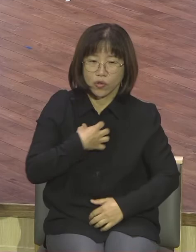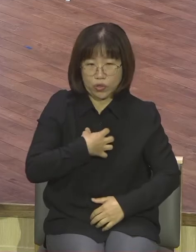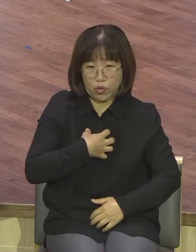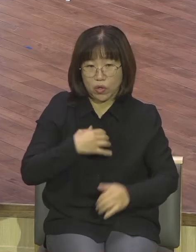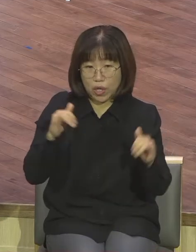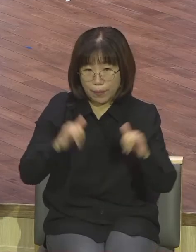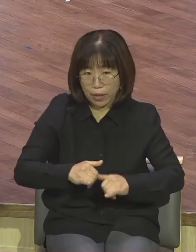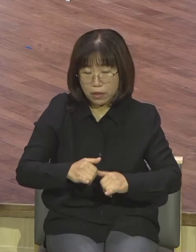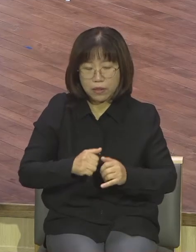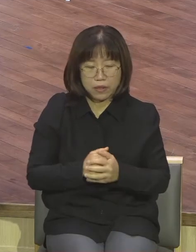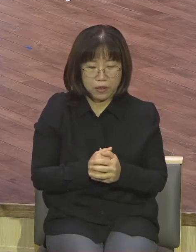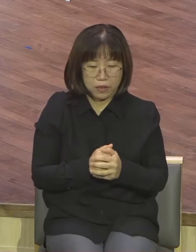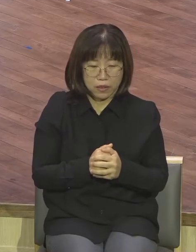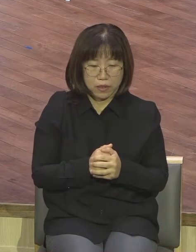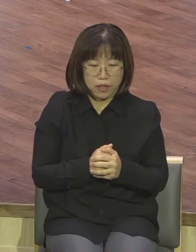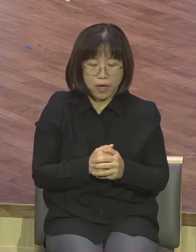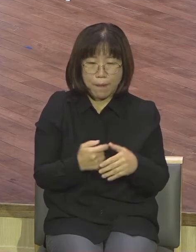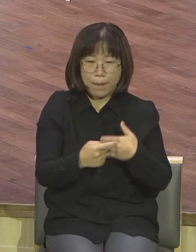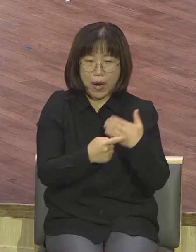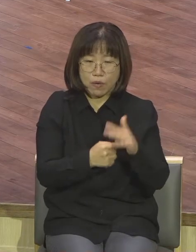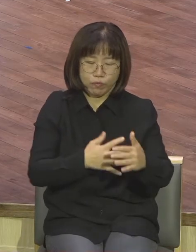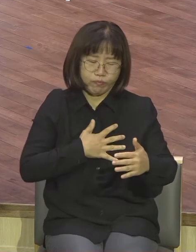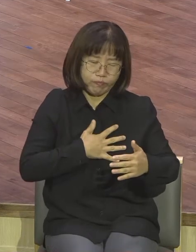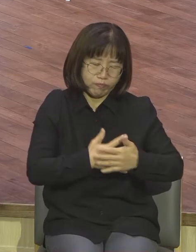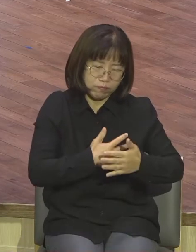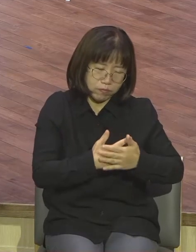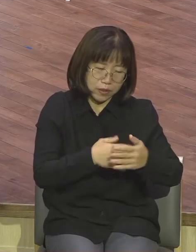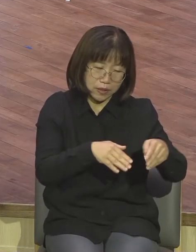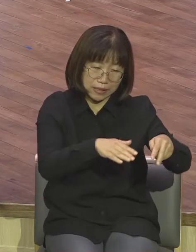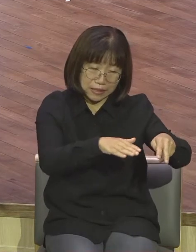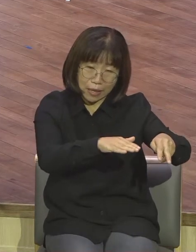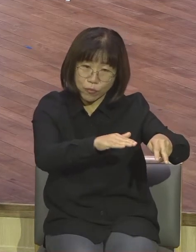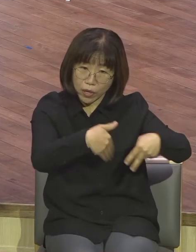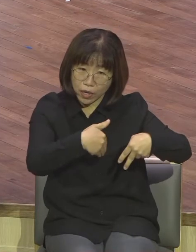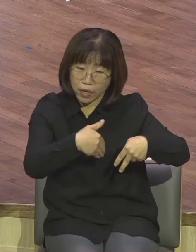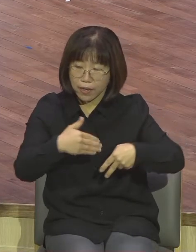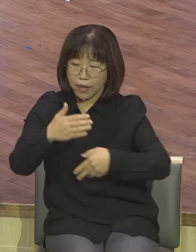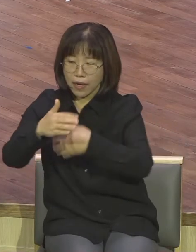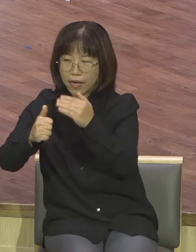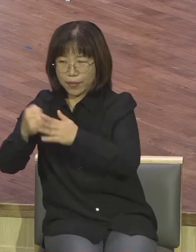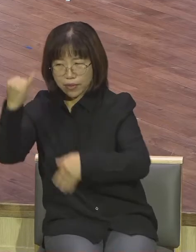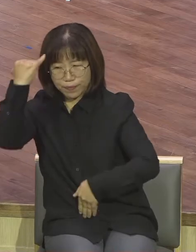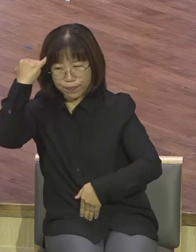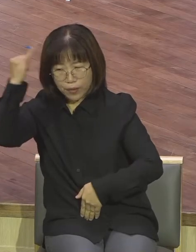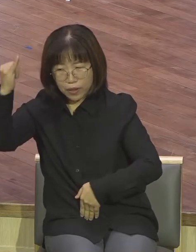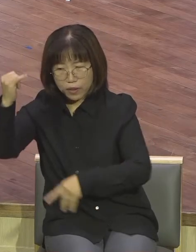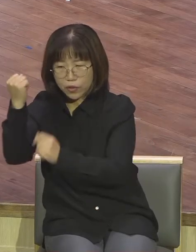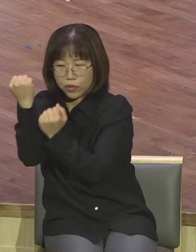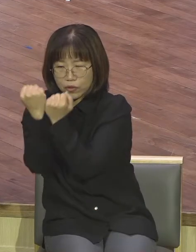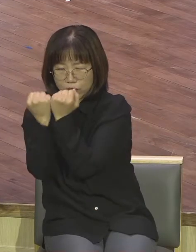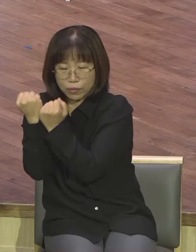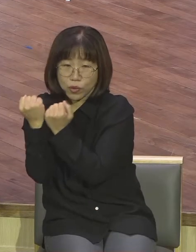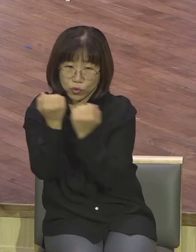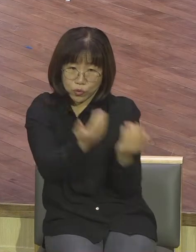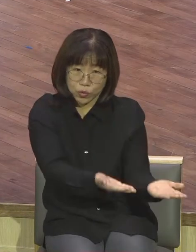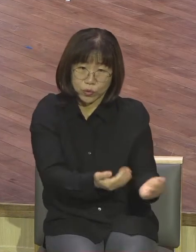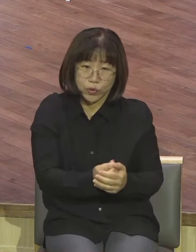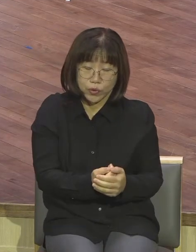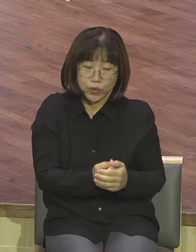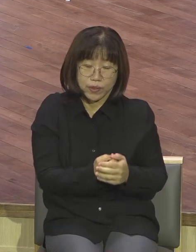불안해하는 사무엘에게 하나님께서 한 가지 아이디어를 줍니다 사무엘에게 암송화지를